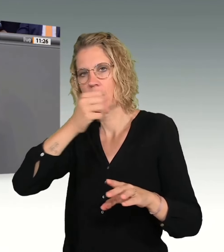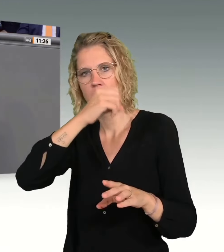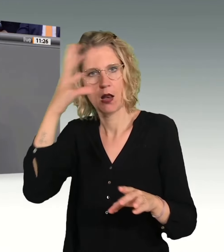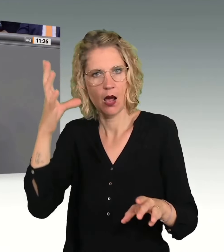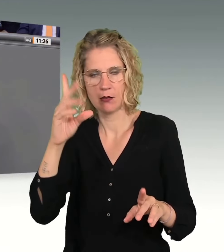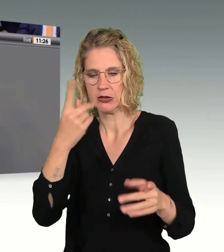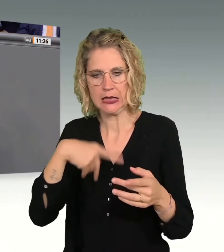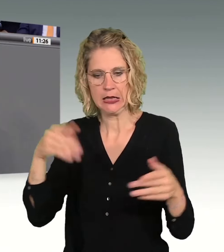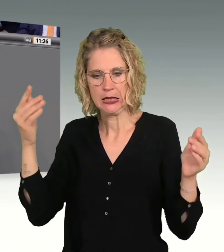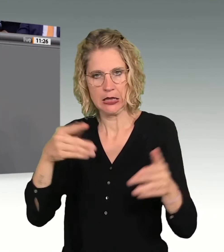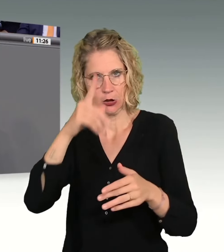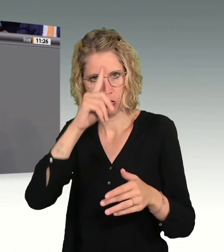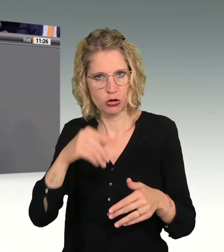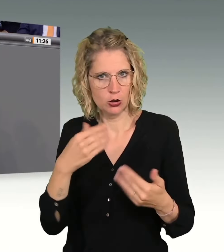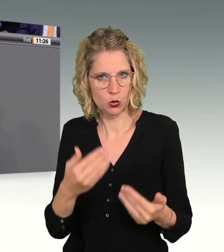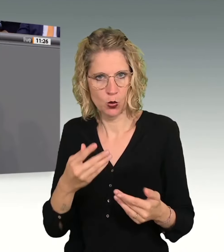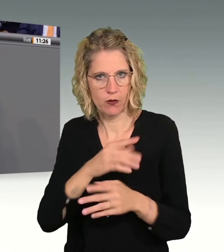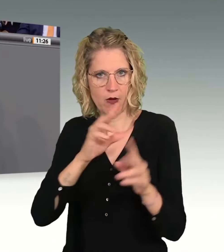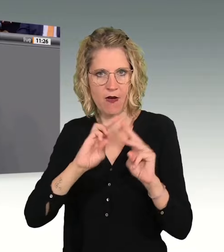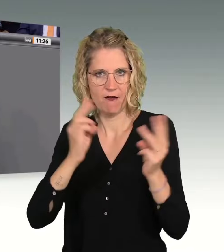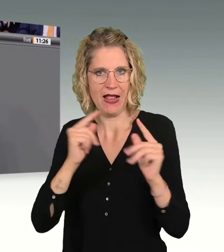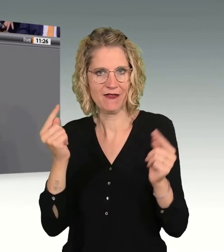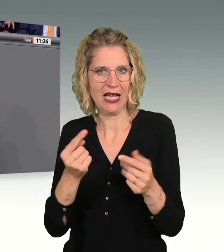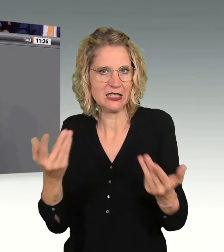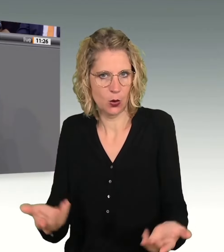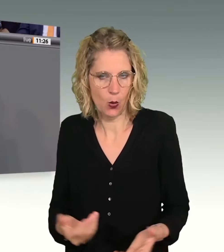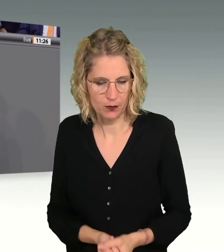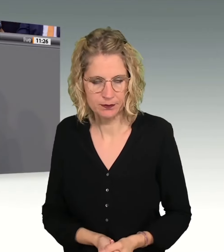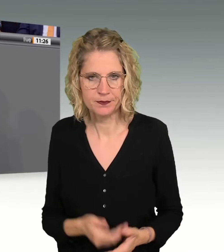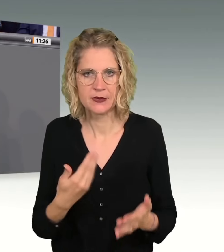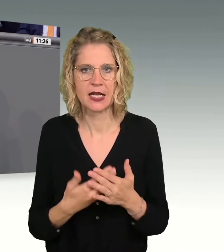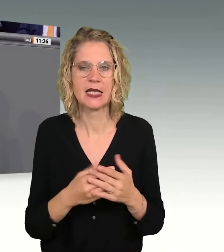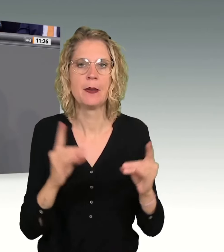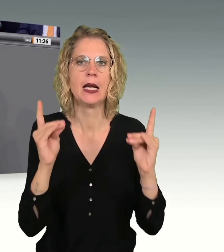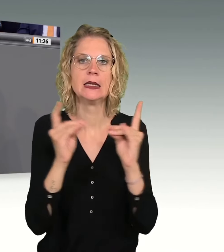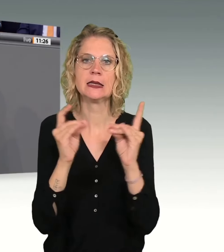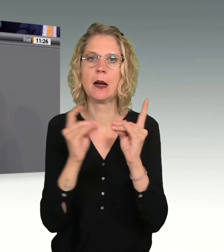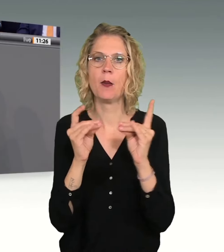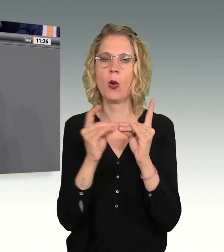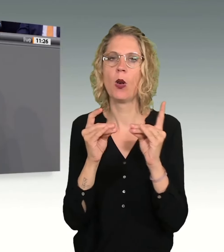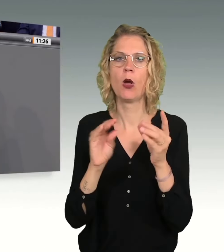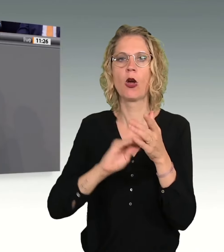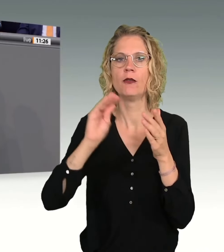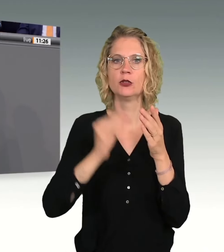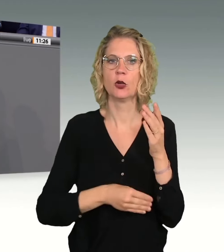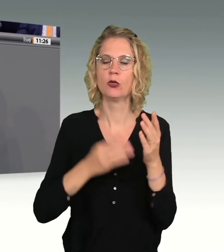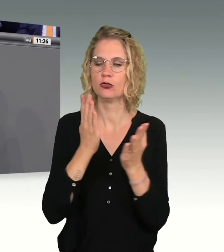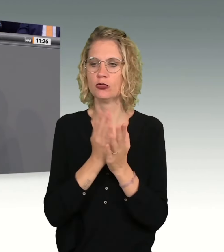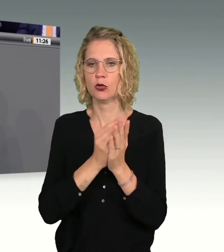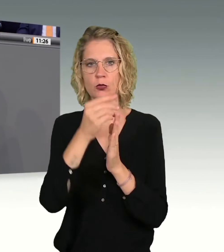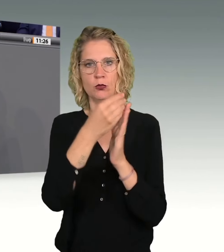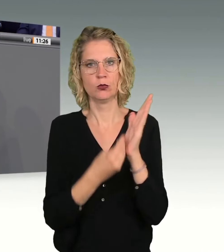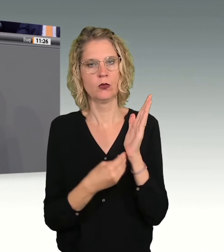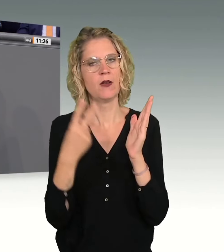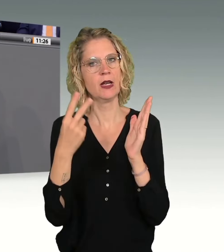Deutschland beschränkt ist, sondern weltweit gilt. Deshalb wurde durch die Istanbul-Kommission auch bereits die entscheidenden Stellschrauben